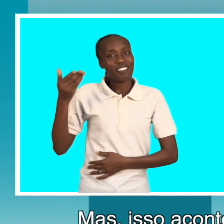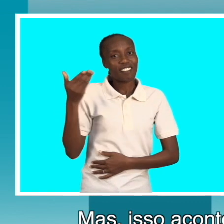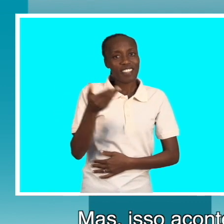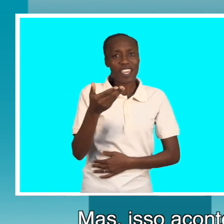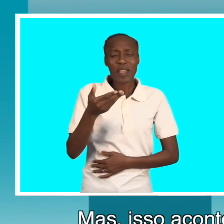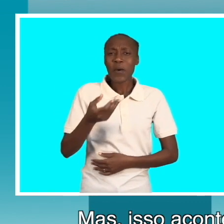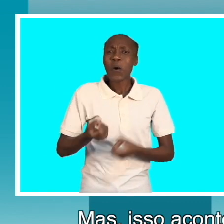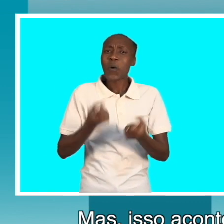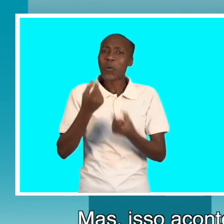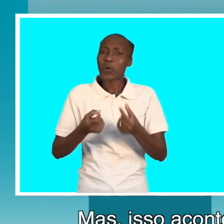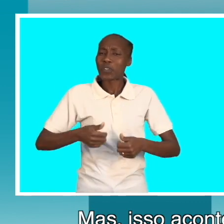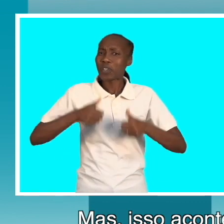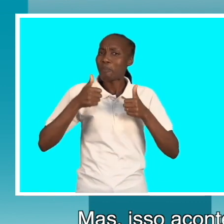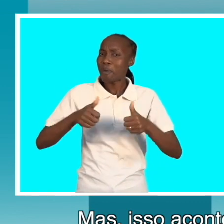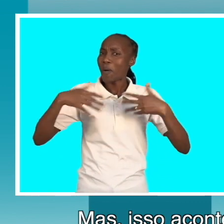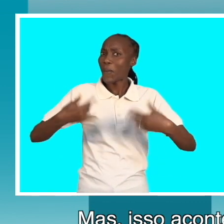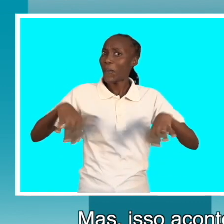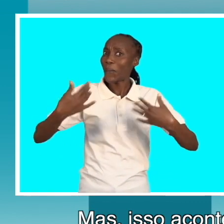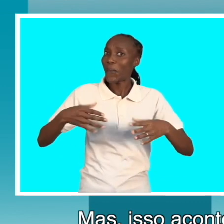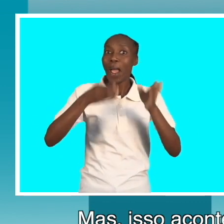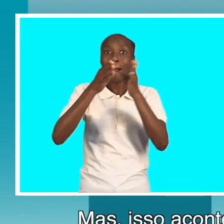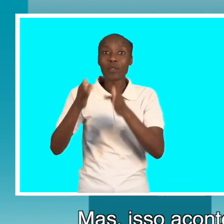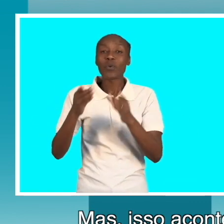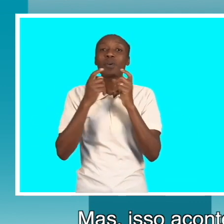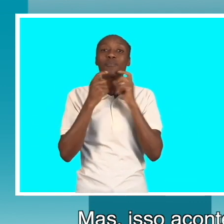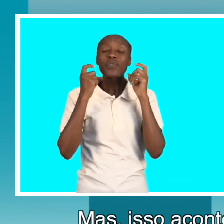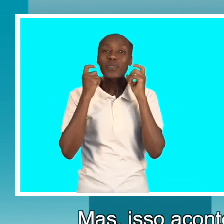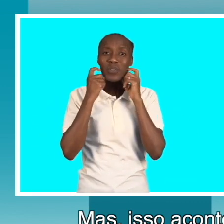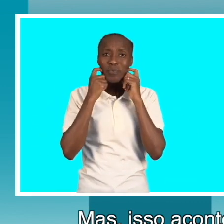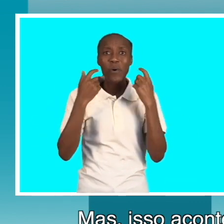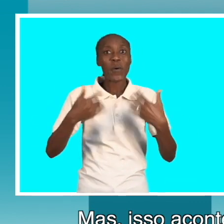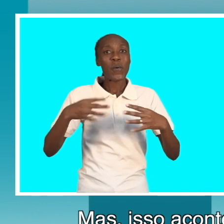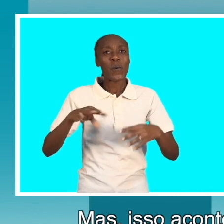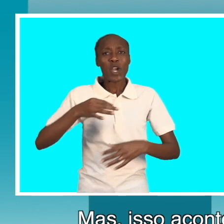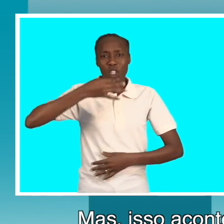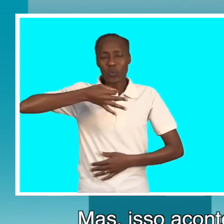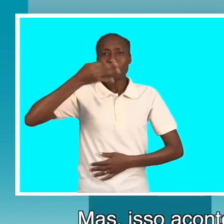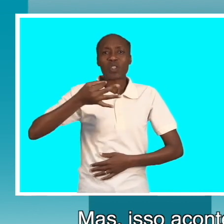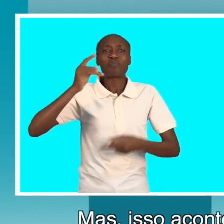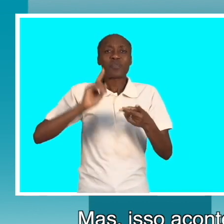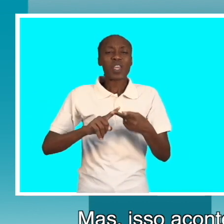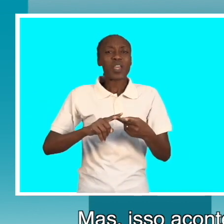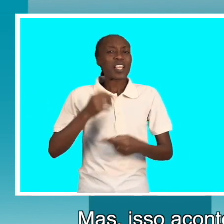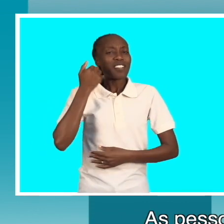do nível das coisas que existem aqui, coisas super boas aqui.